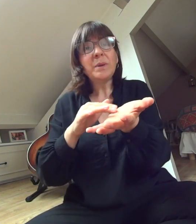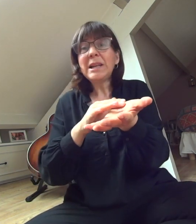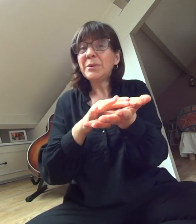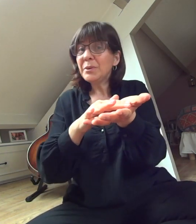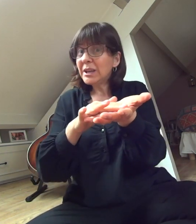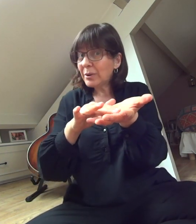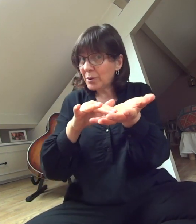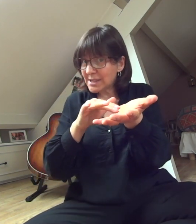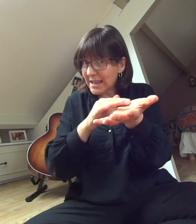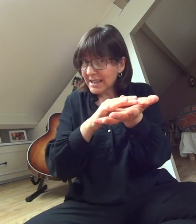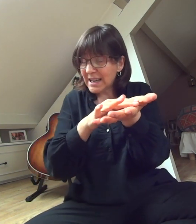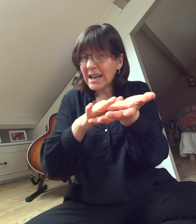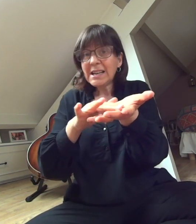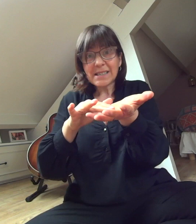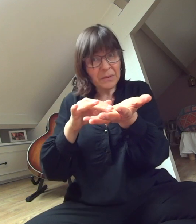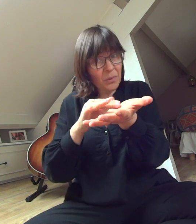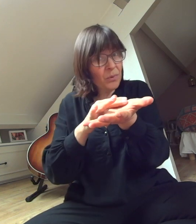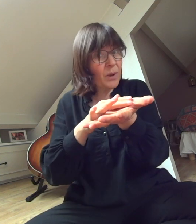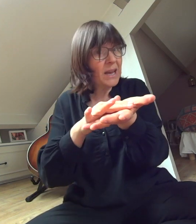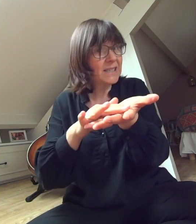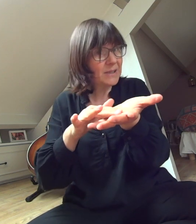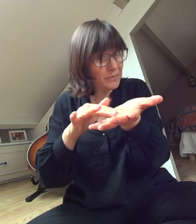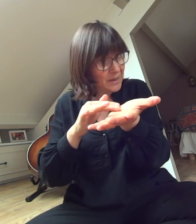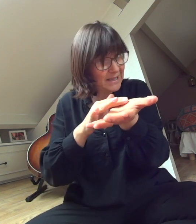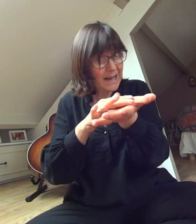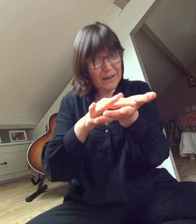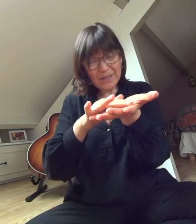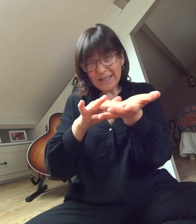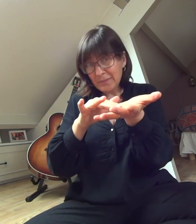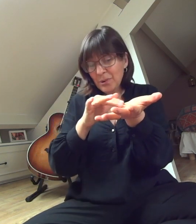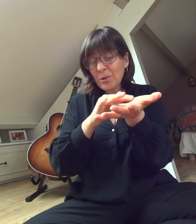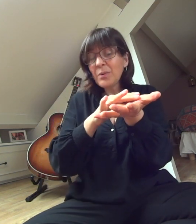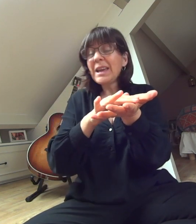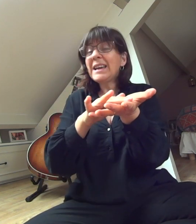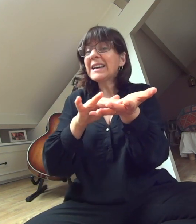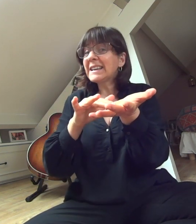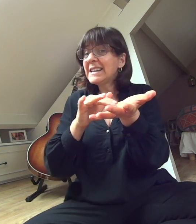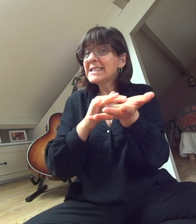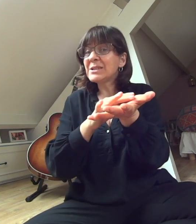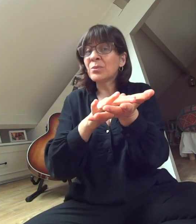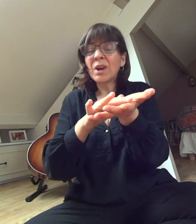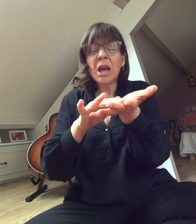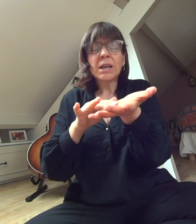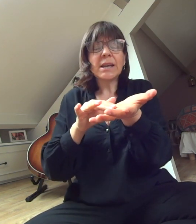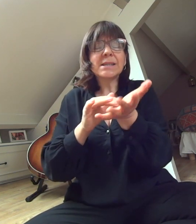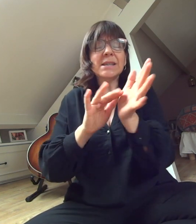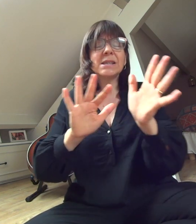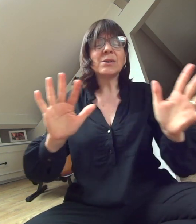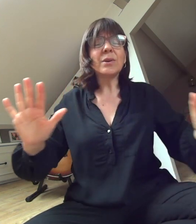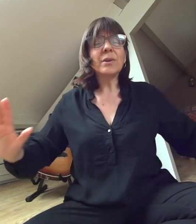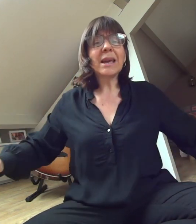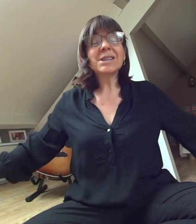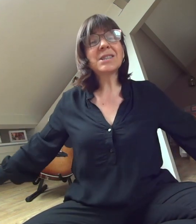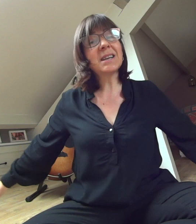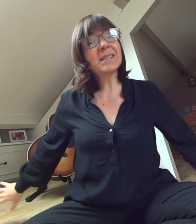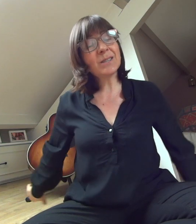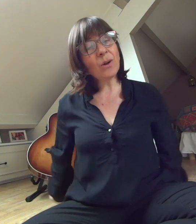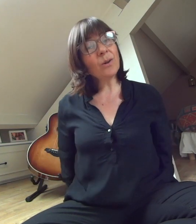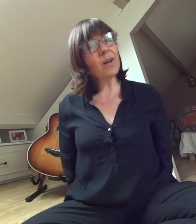milieu des groseillers ? C'est mou et réçon, mesdames, c'est mou et réçon. Qu'est-ce qui se cachait sans d